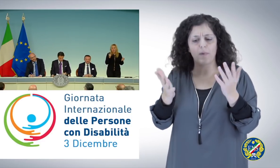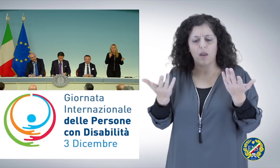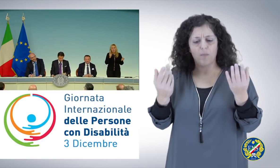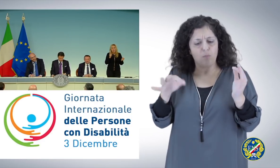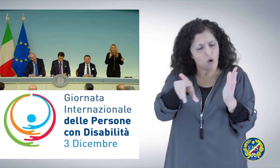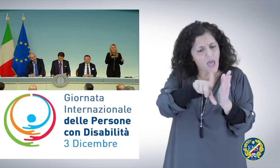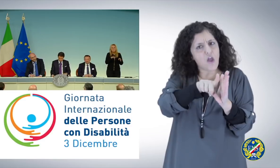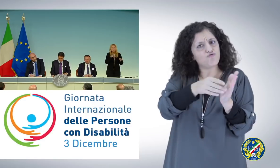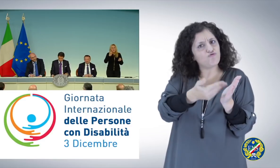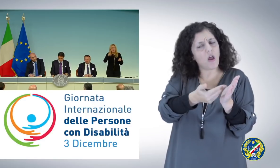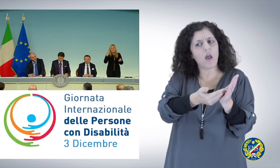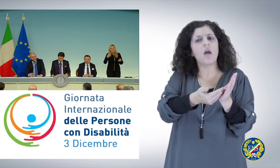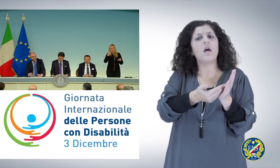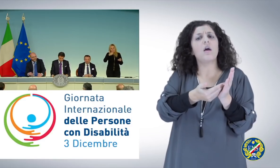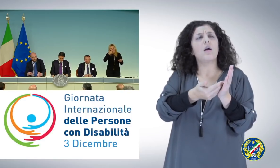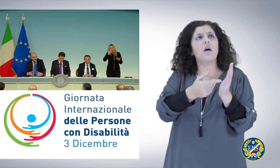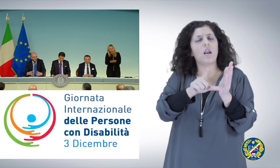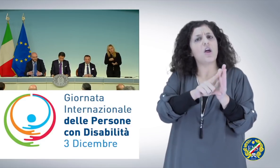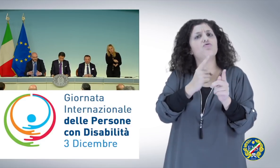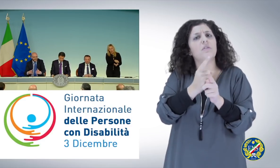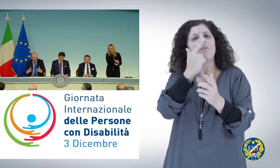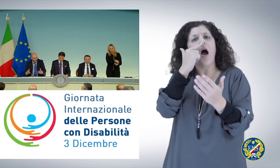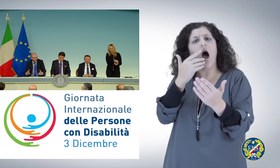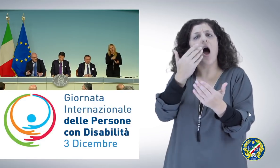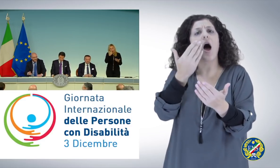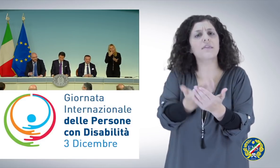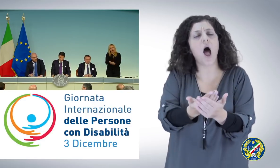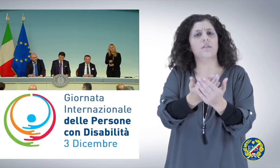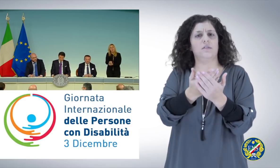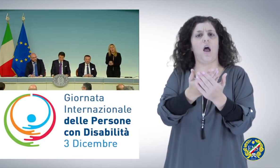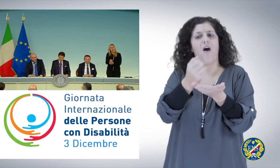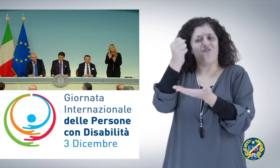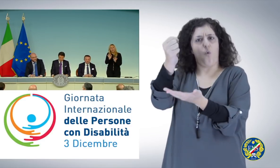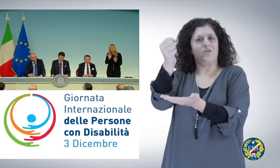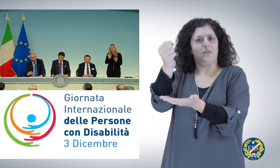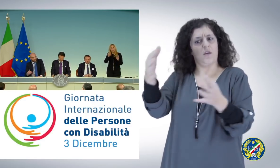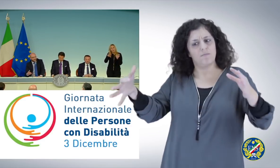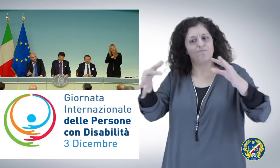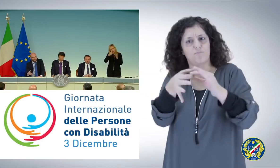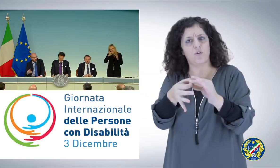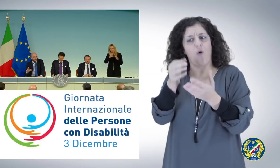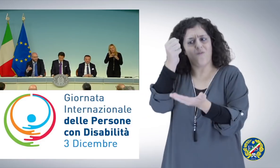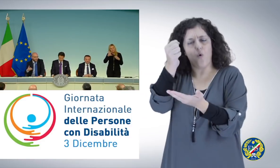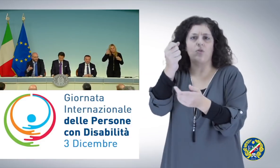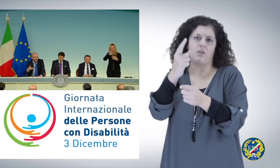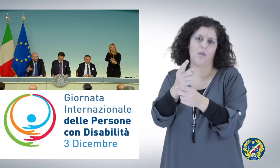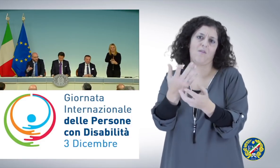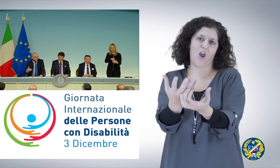migliore per dare un'attuazione legislativa che sia adatta a questo tipo di legge, questo tipo di fondi per fare in modo appunto che vengano poi